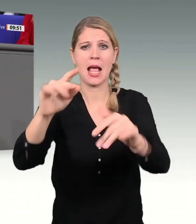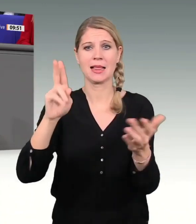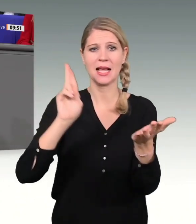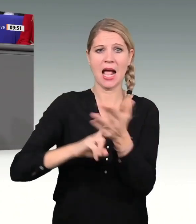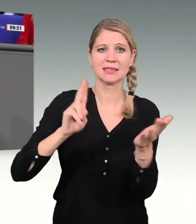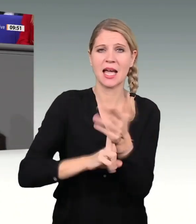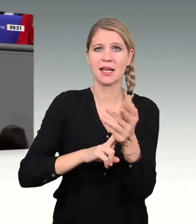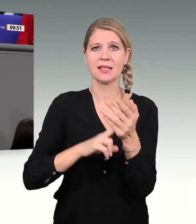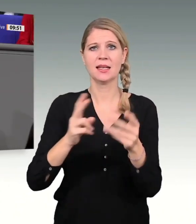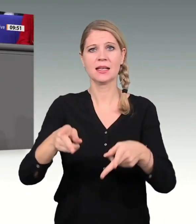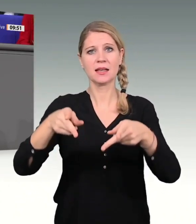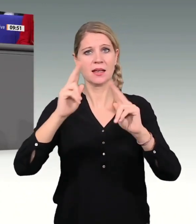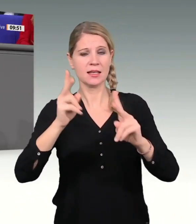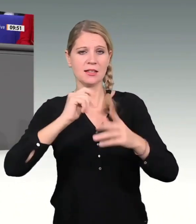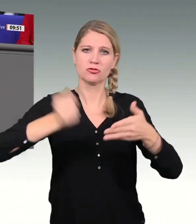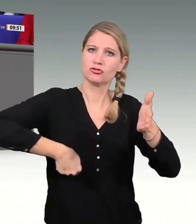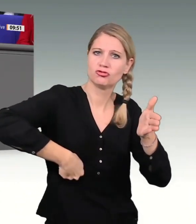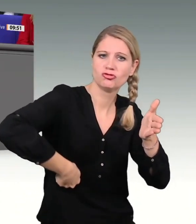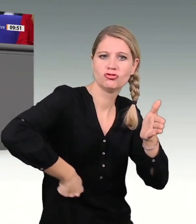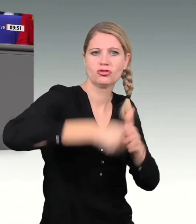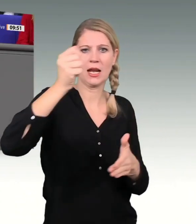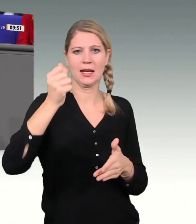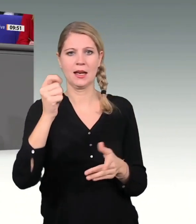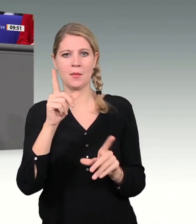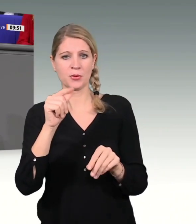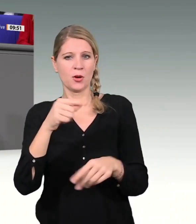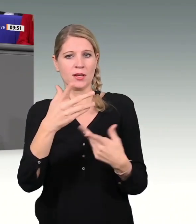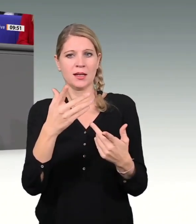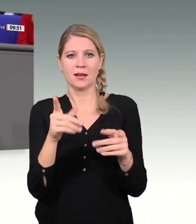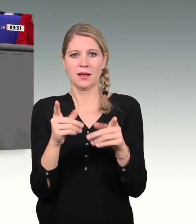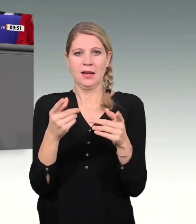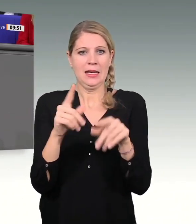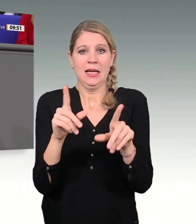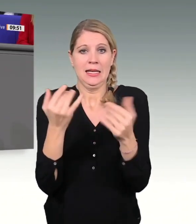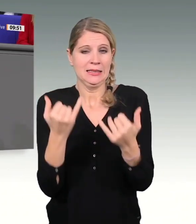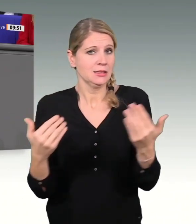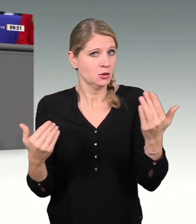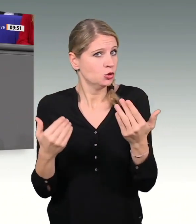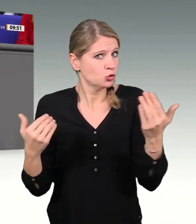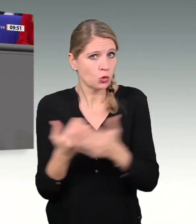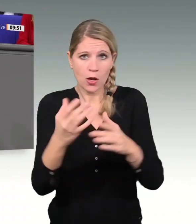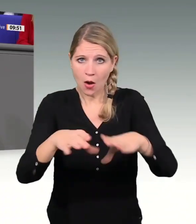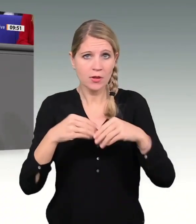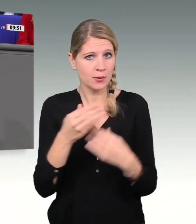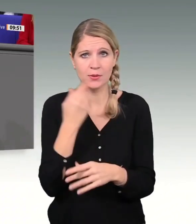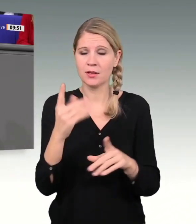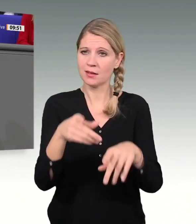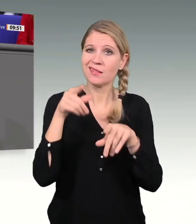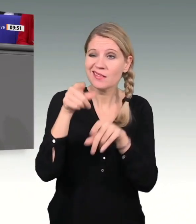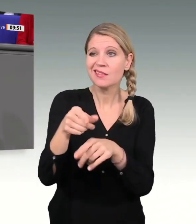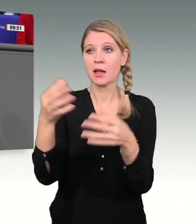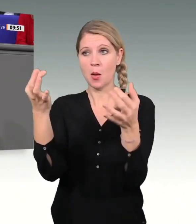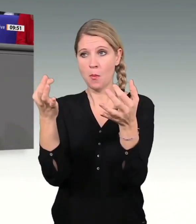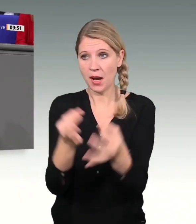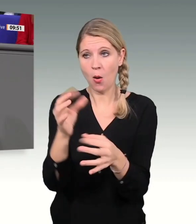Koalition geht nicht nur hin und sagt, das, was wir haben, nutzen wir, wo wir es brauchen, sondern sagt auch da, wo wir es nicht brauchen, streichen wir Kreditermächtigungen. Das ist